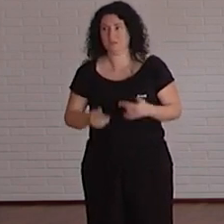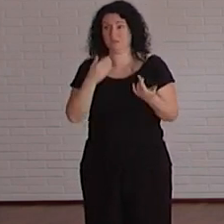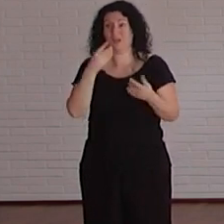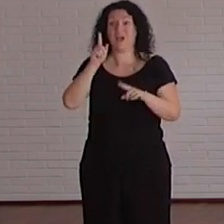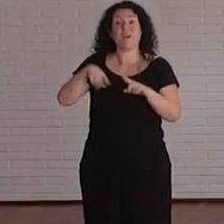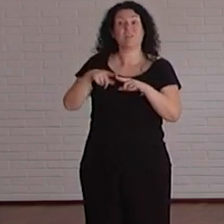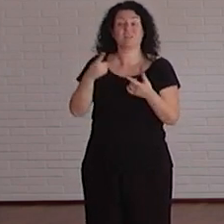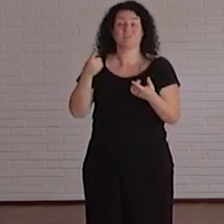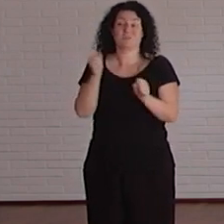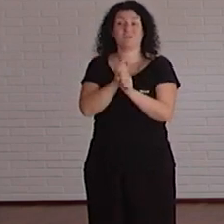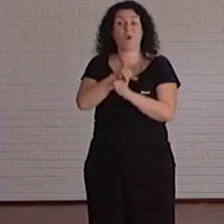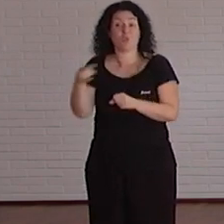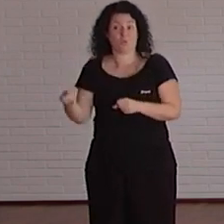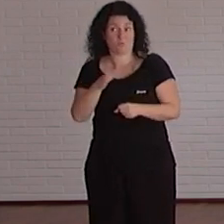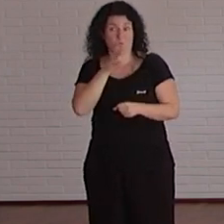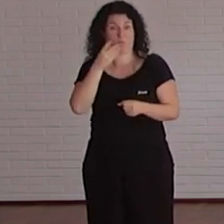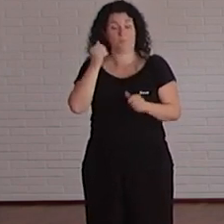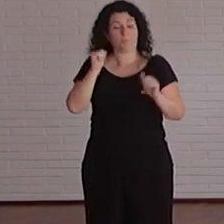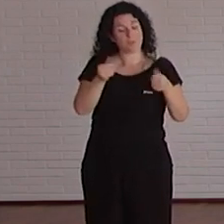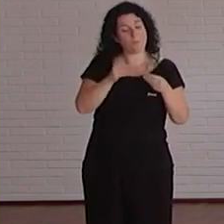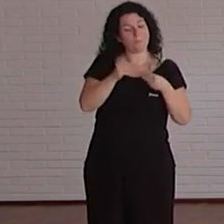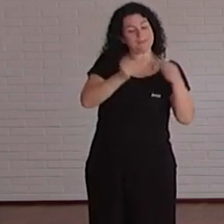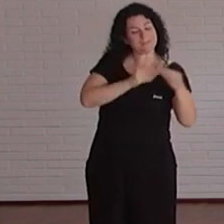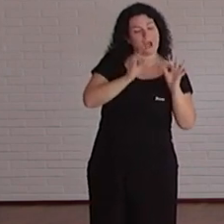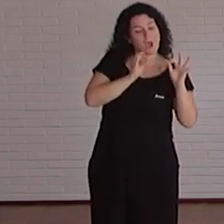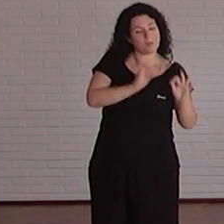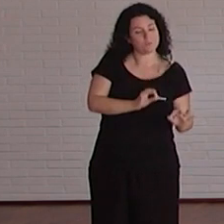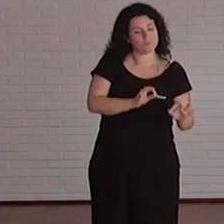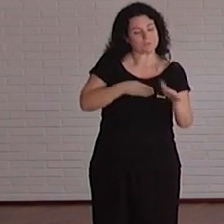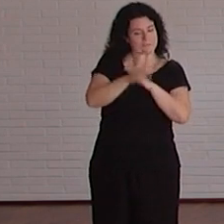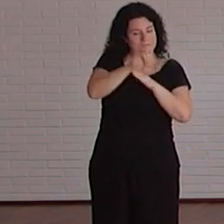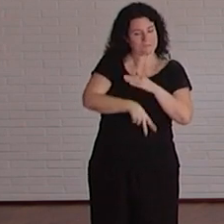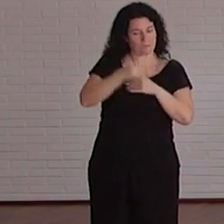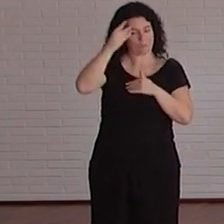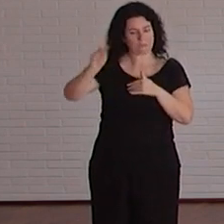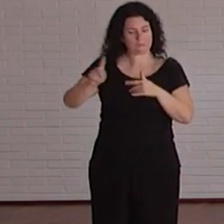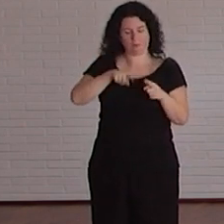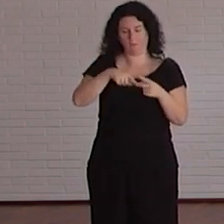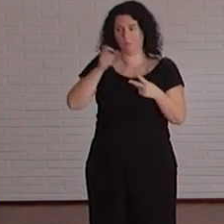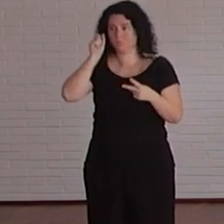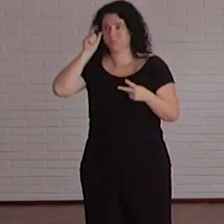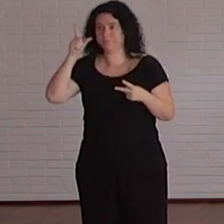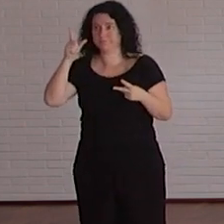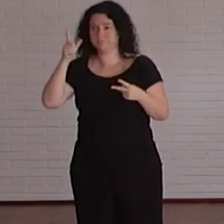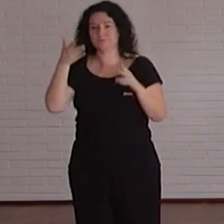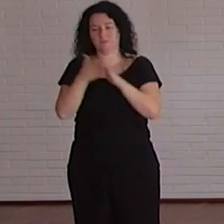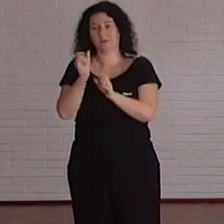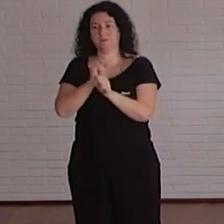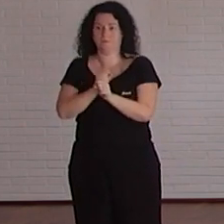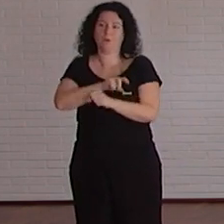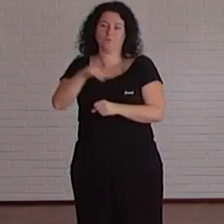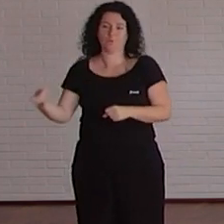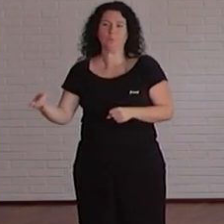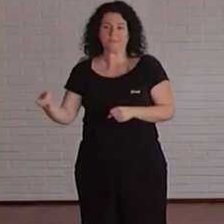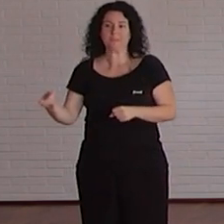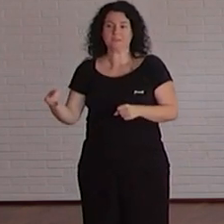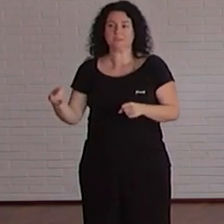no piensas en tus estudiantes con discapacidad y tus documentos no son accesibles posiblemente tienes que hacer un doble trabajo después es